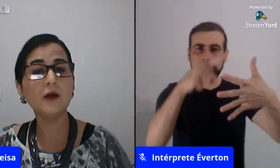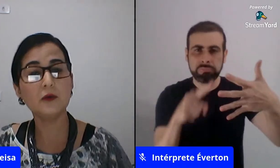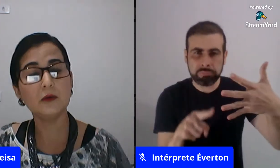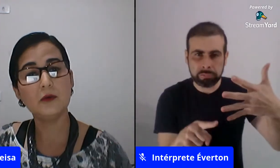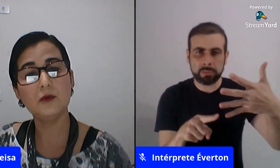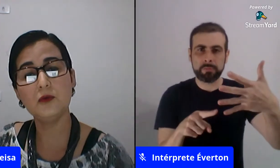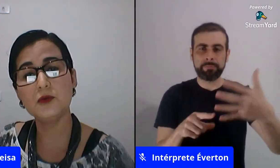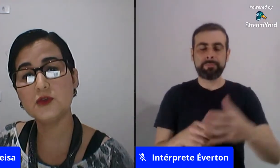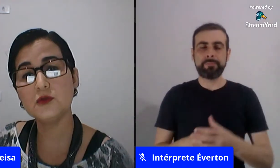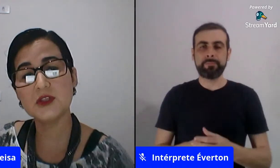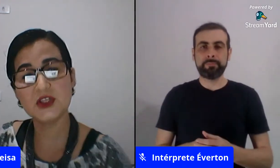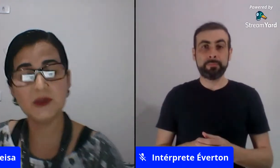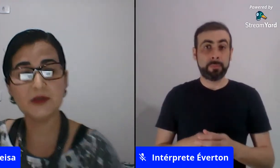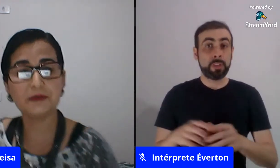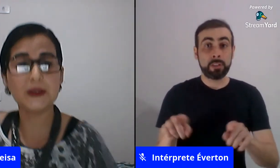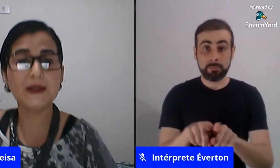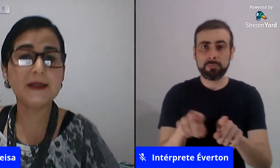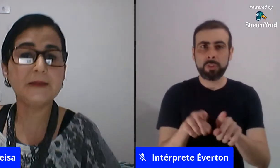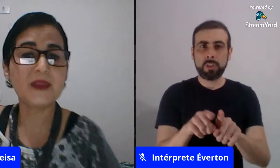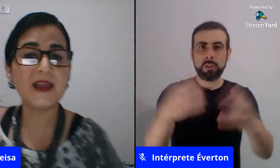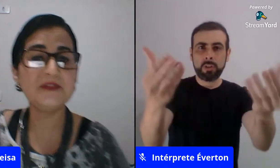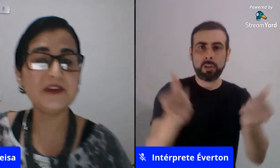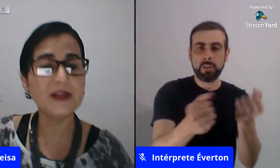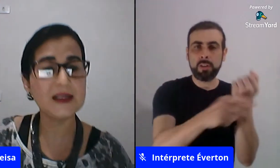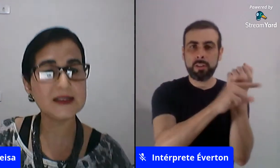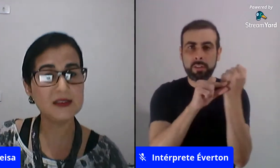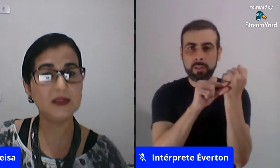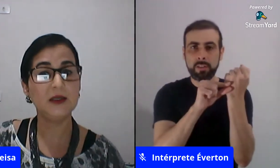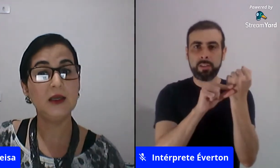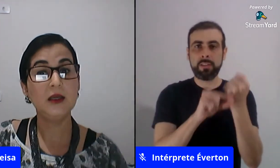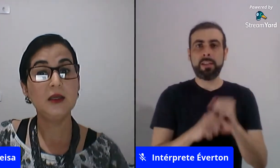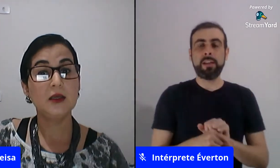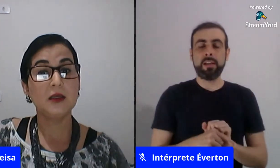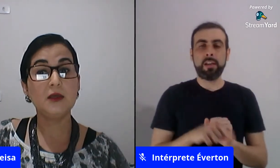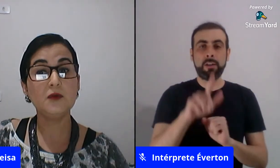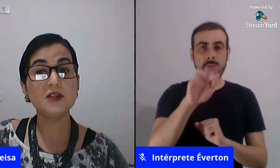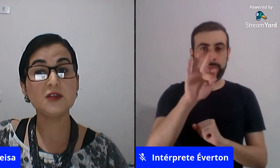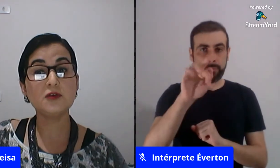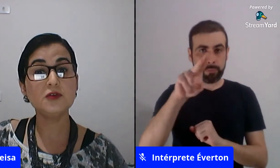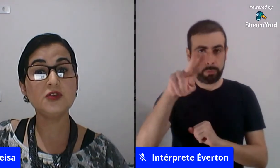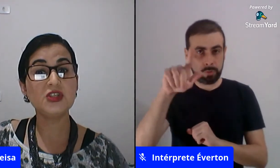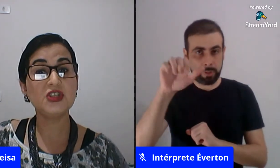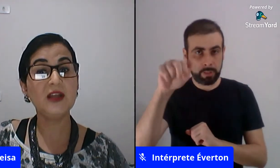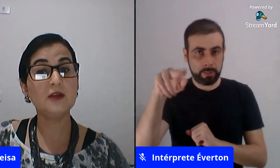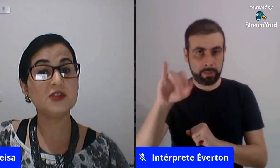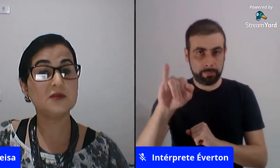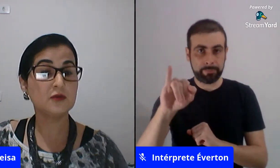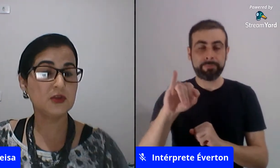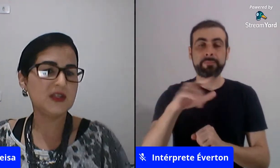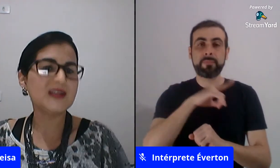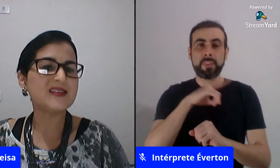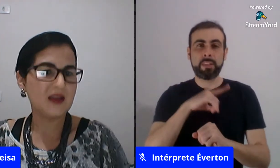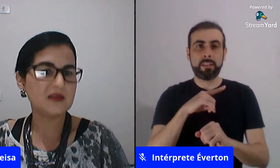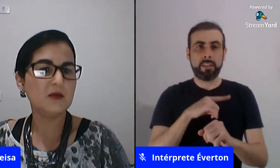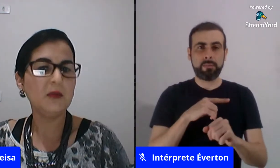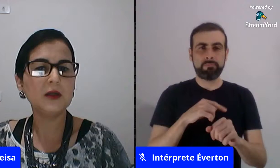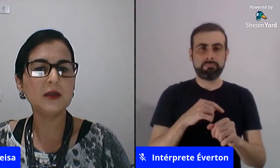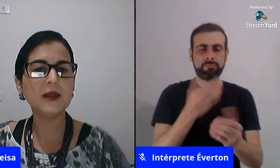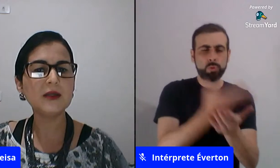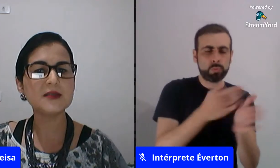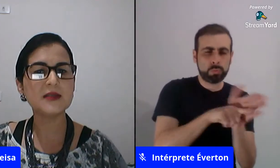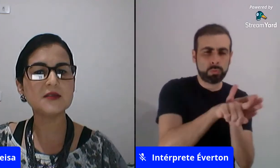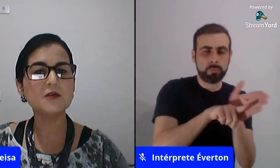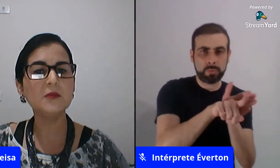eu trago os estudos da Jimena Furlani que ela vai falar assim que os estudos de gênero surgem na ciência